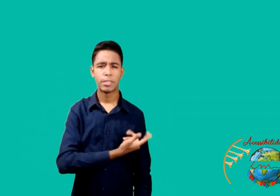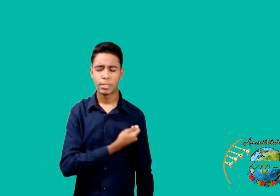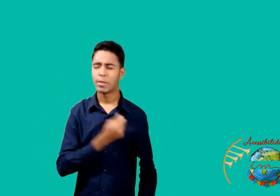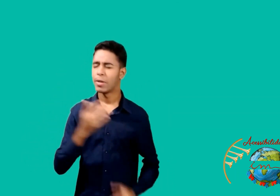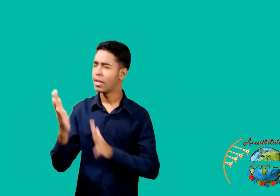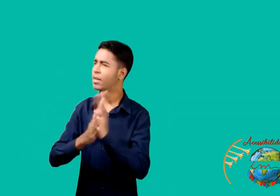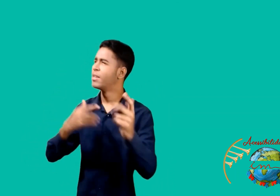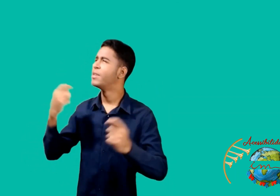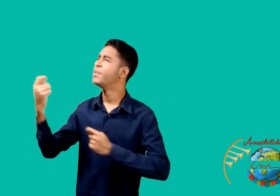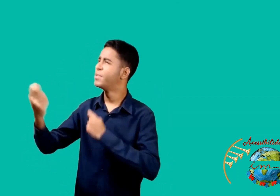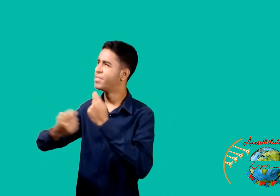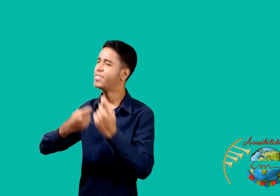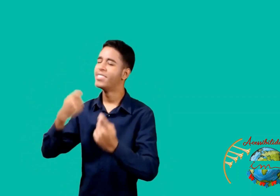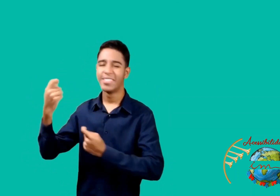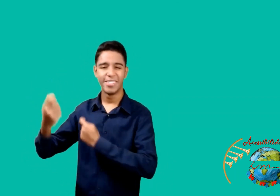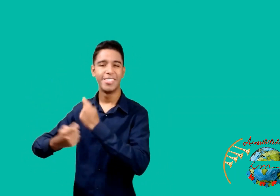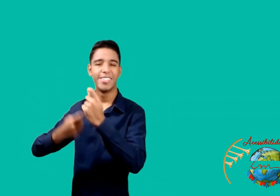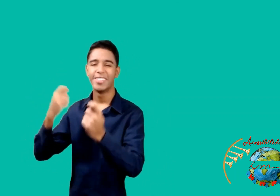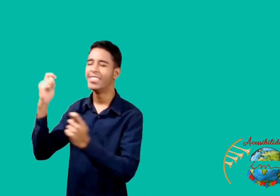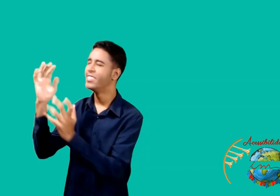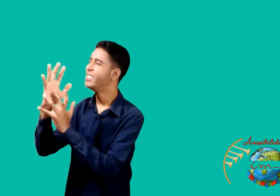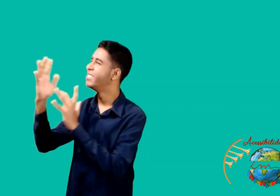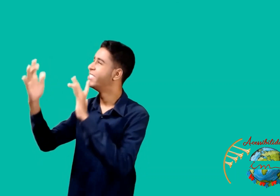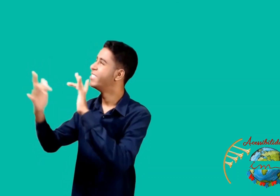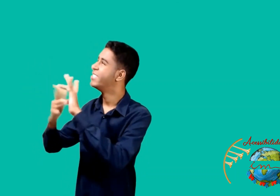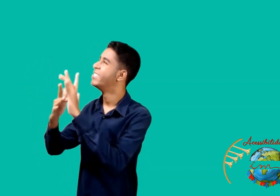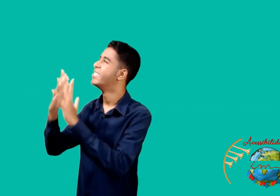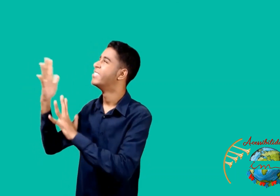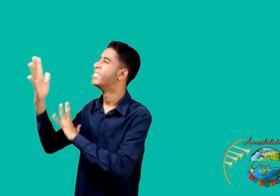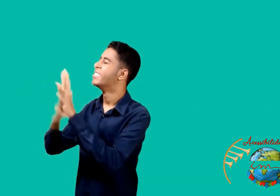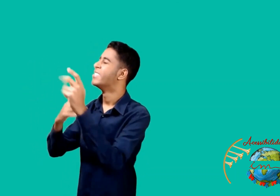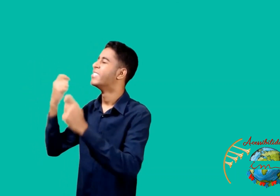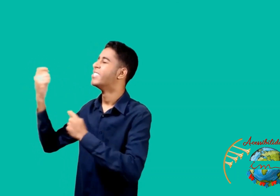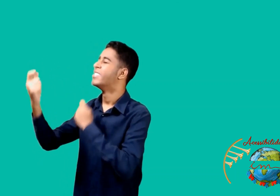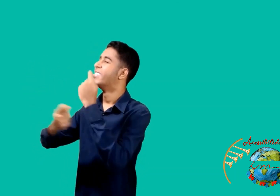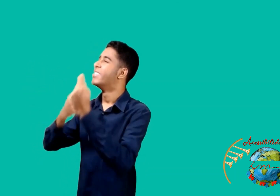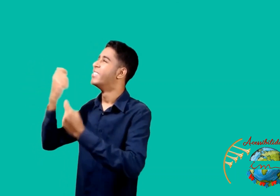Senhor Senhor Oh aleluia,